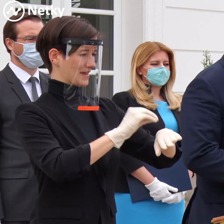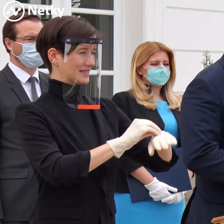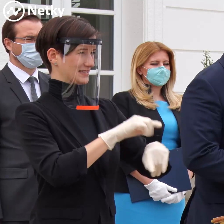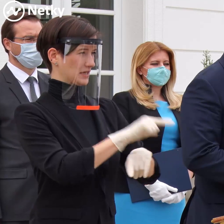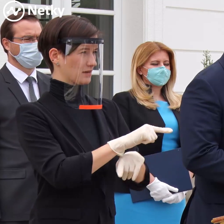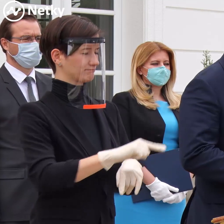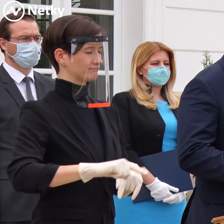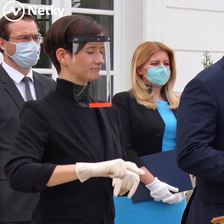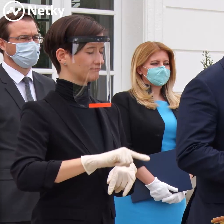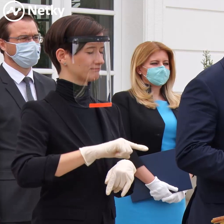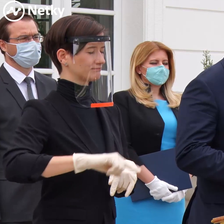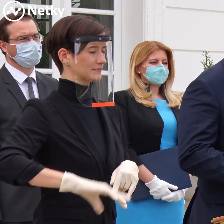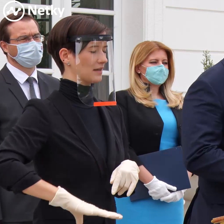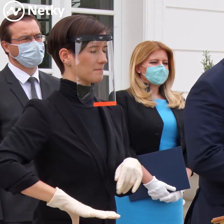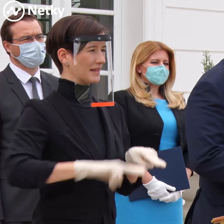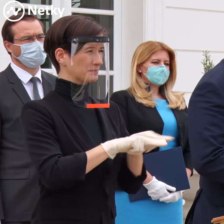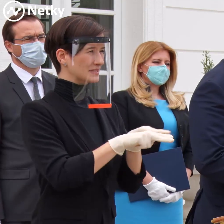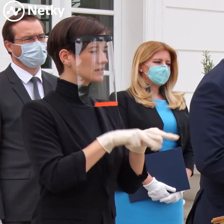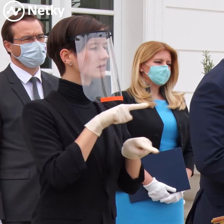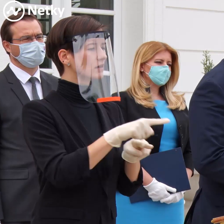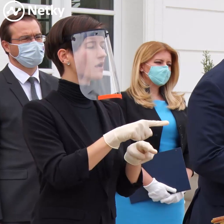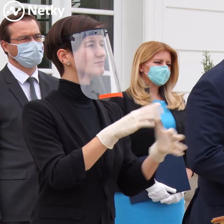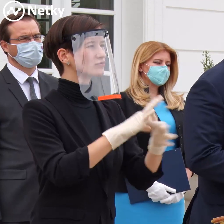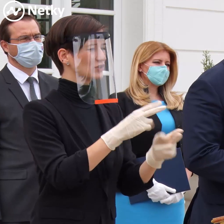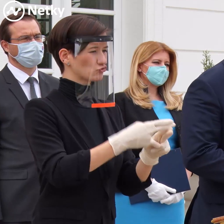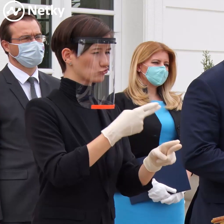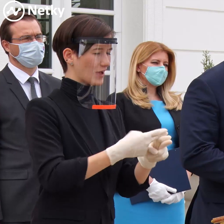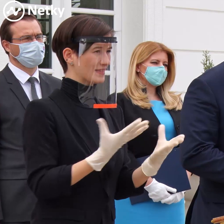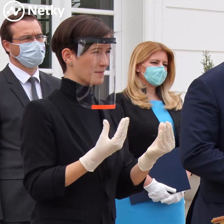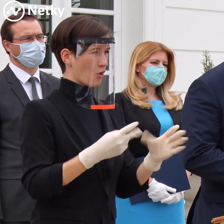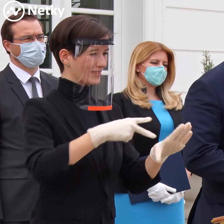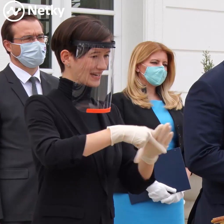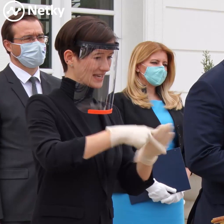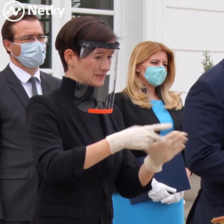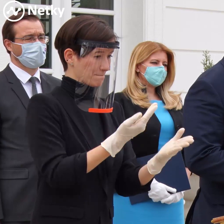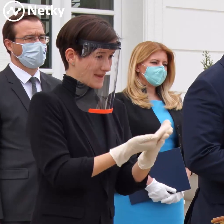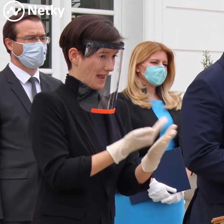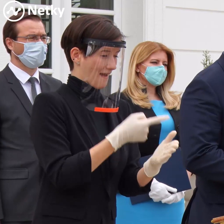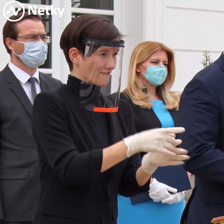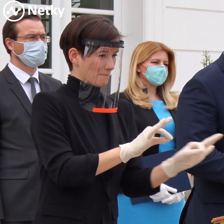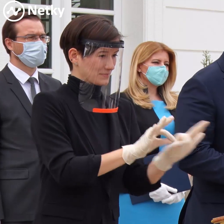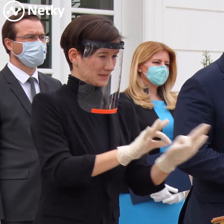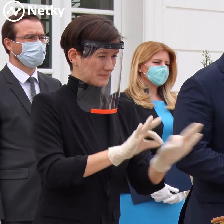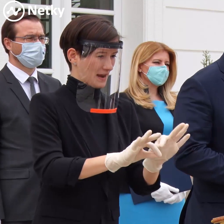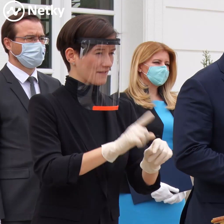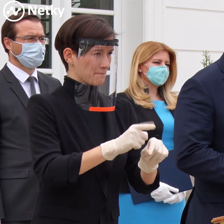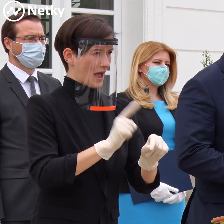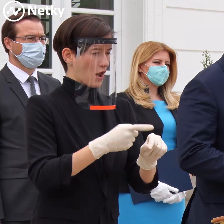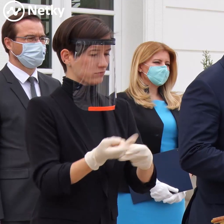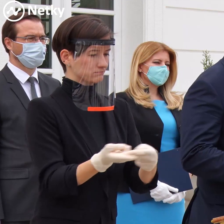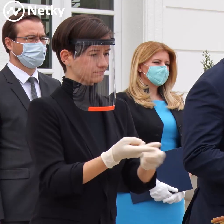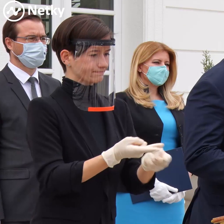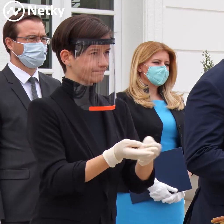štátne hmotné rezervy sú práve v procese zabezpečenia veľkej objednávky ochranných pomôcok, ktoré by mali vystačiť na